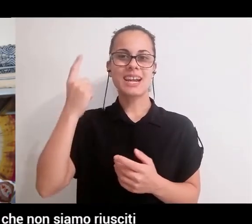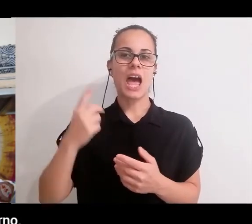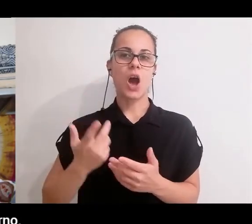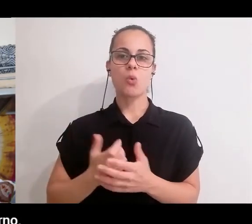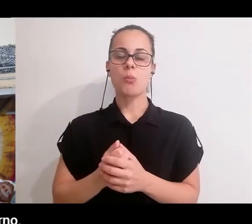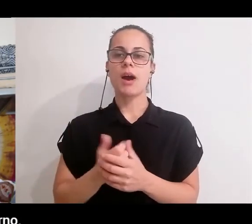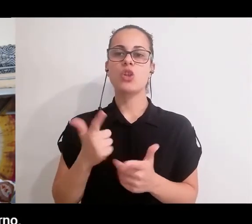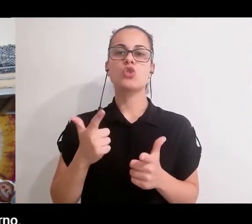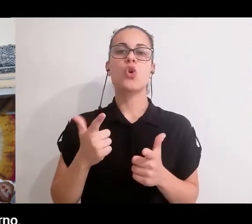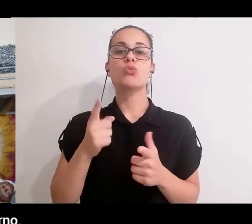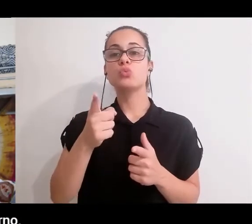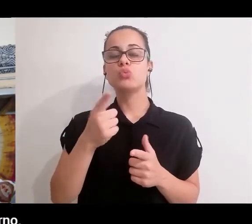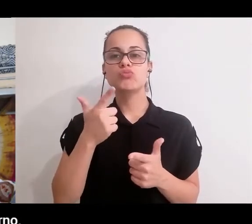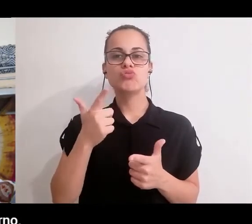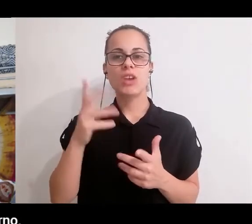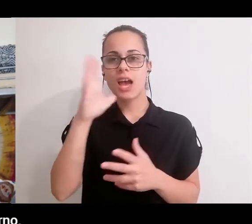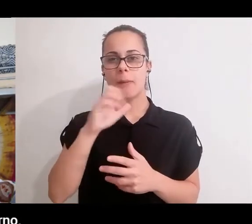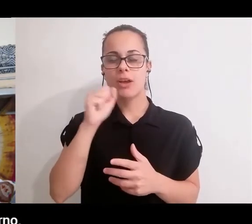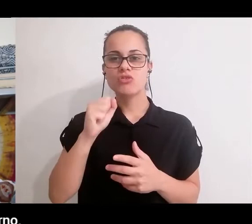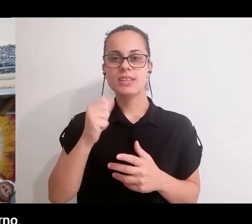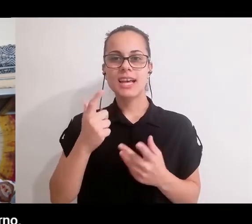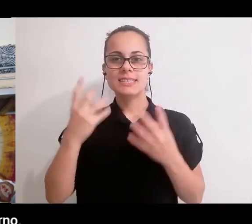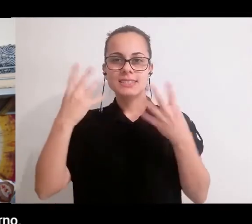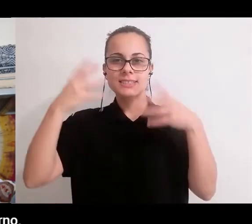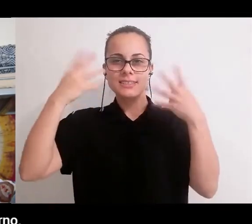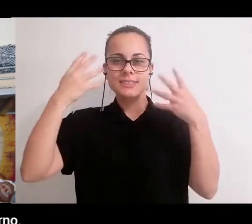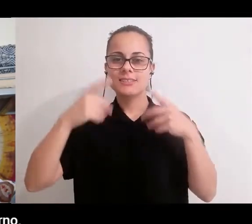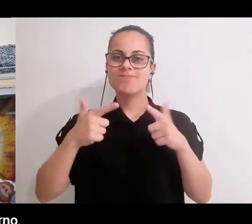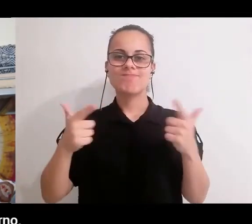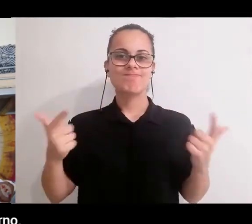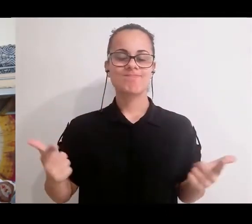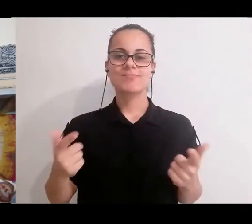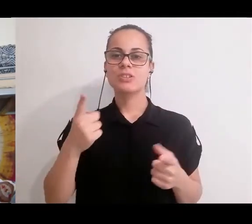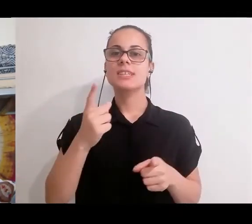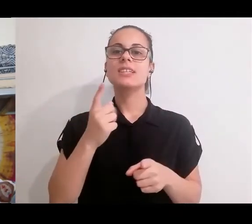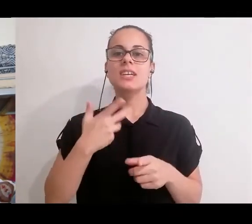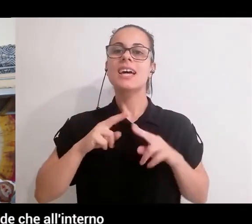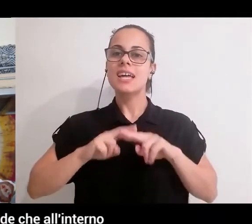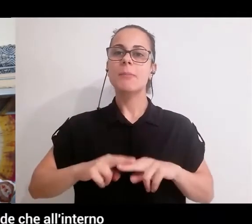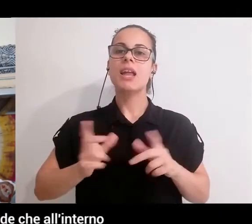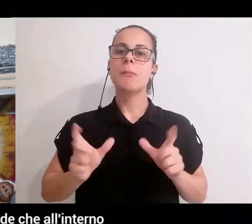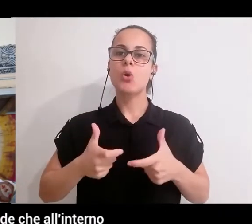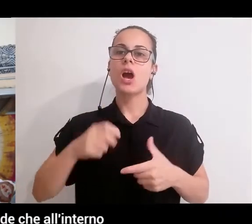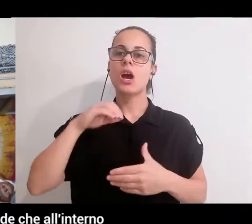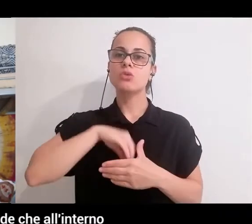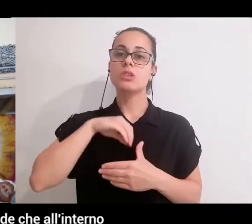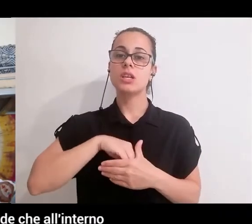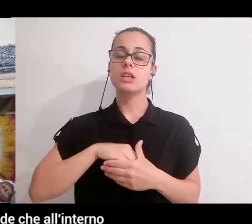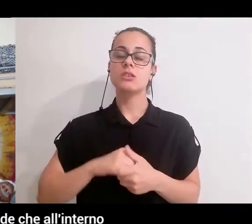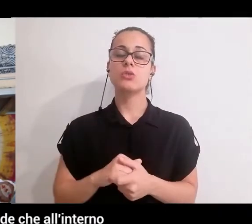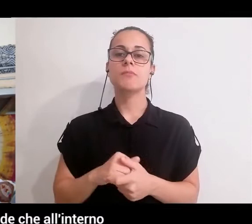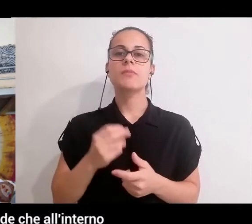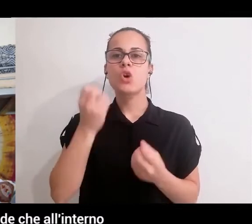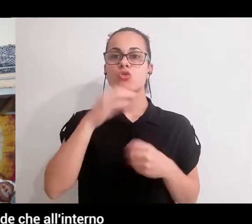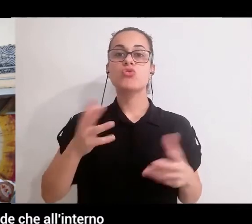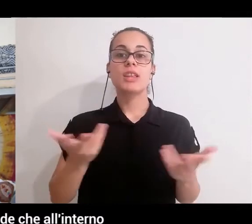siamo riusciti a elaborare e che rimane bloccato all'interno. Che cosa succede quando rimane bloccato all